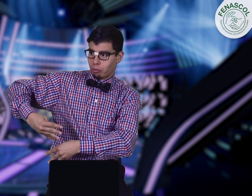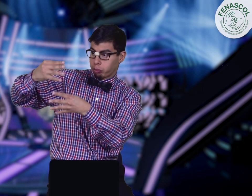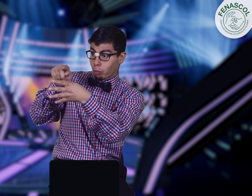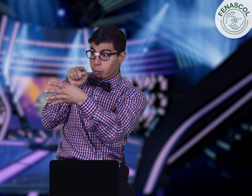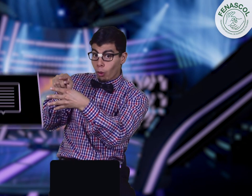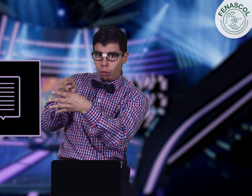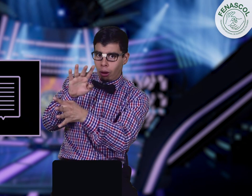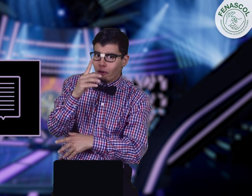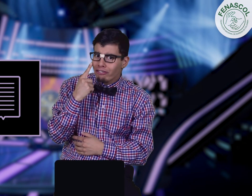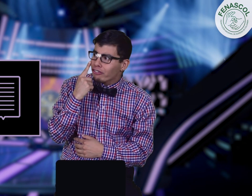Veamos.